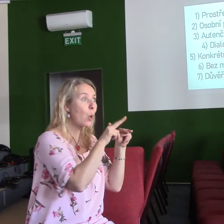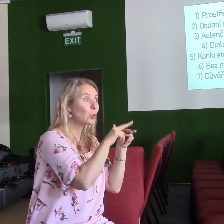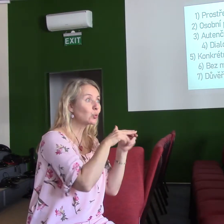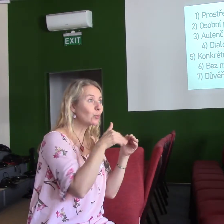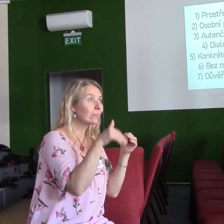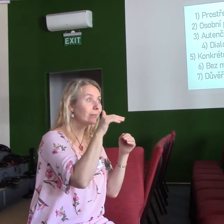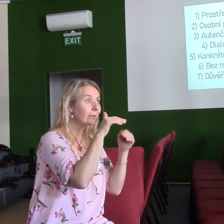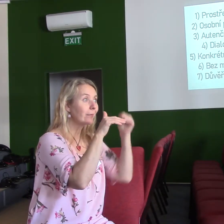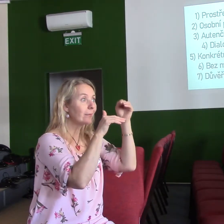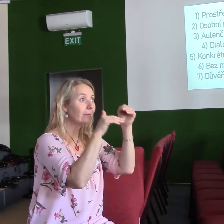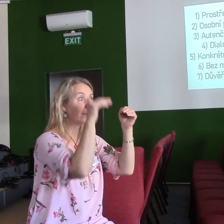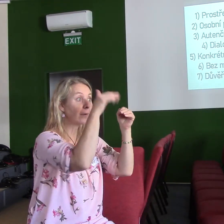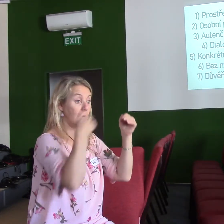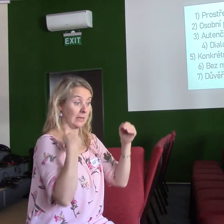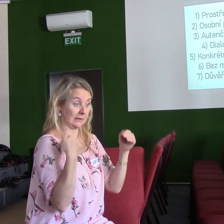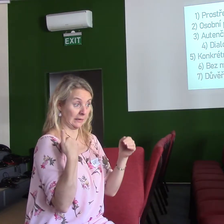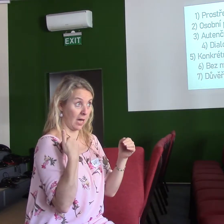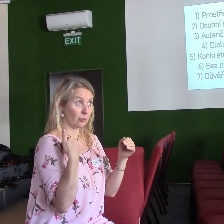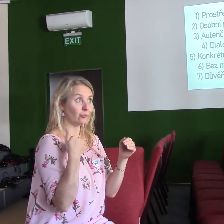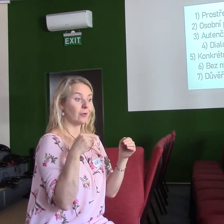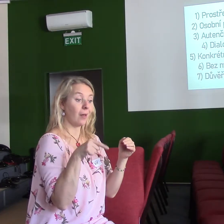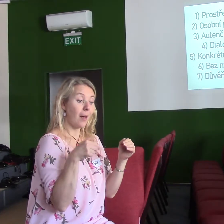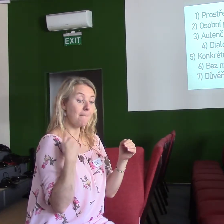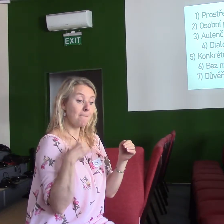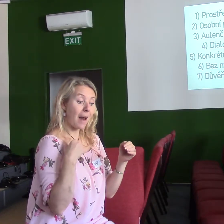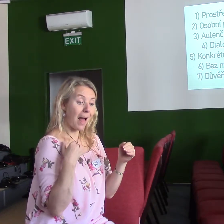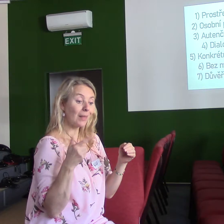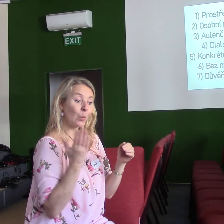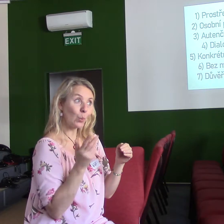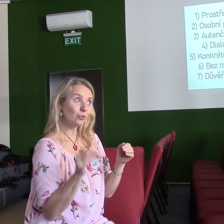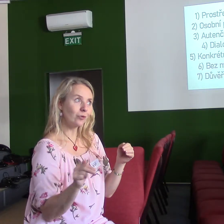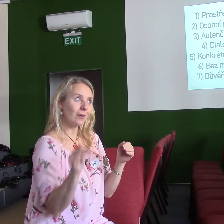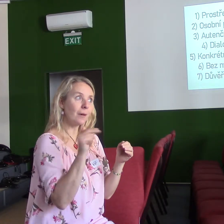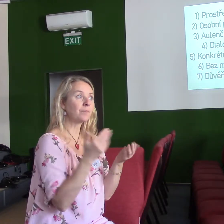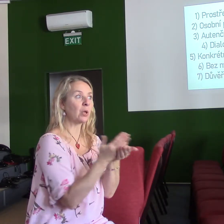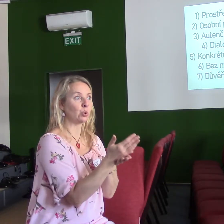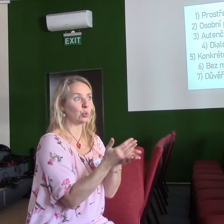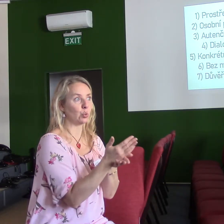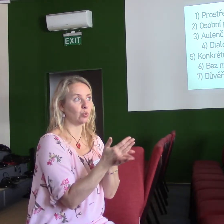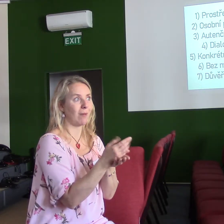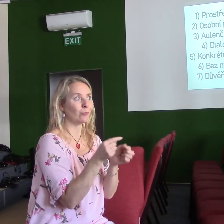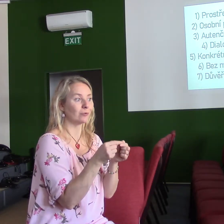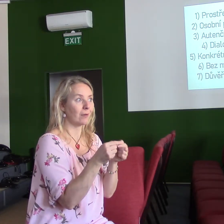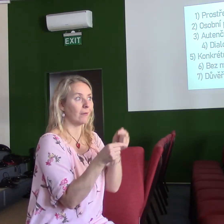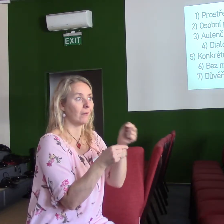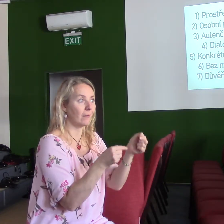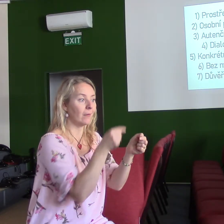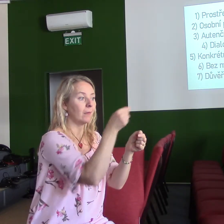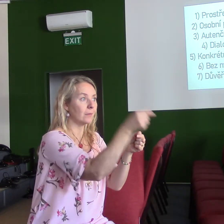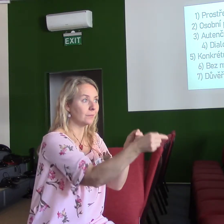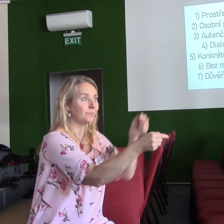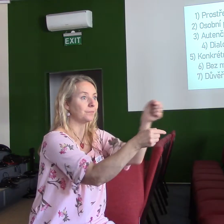dlouho si myslíte, že tady budeme? Myslíte si, že za 20 let ještě povedeš tu službu, kterou děláš? Já myslím, že